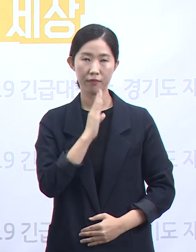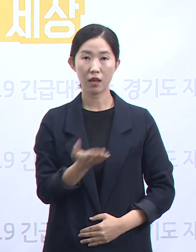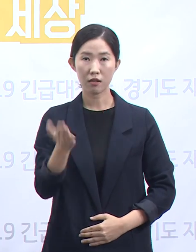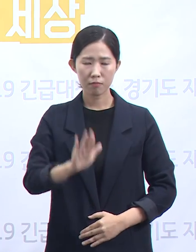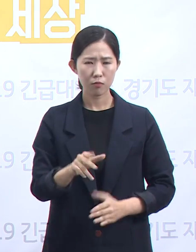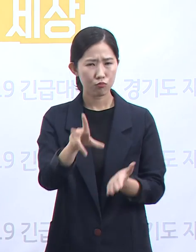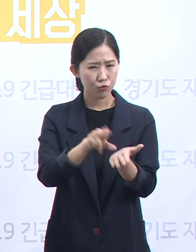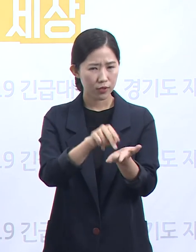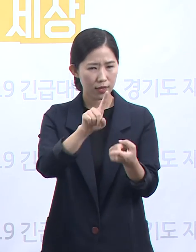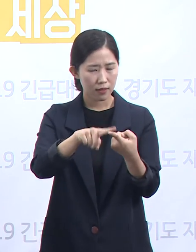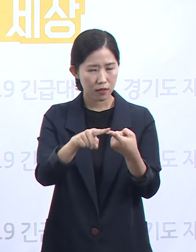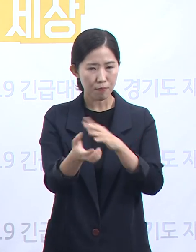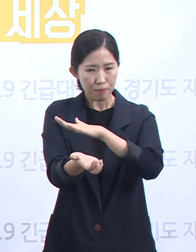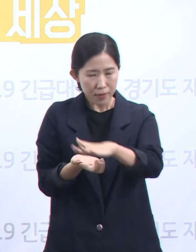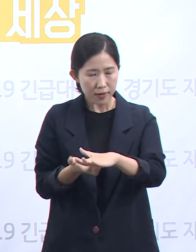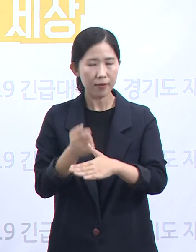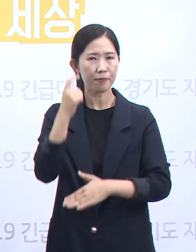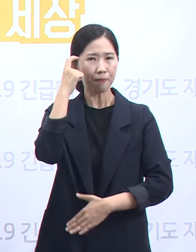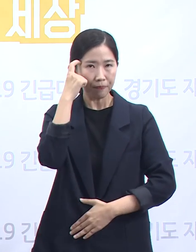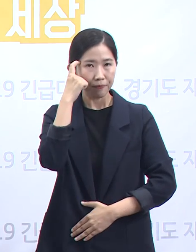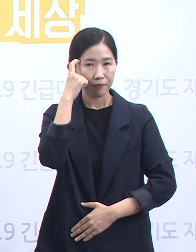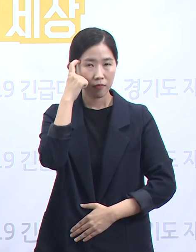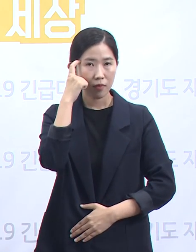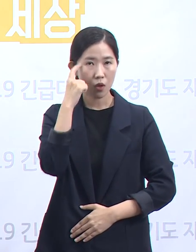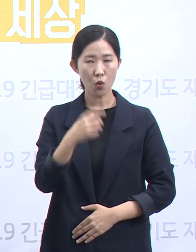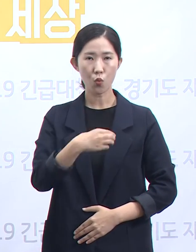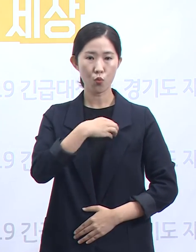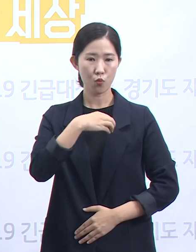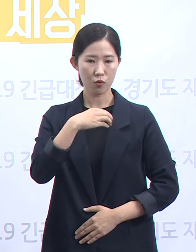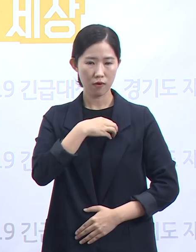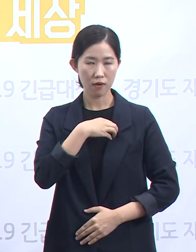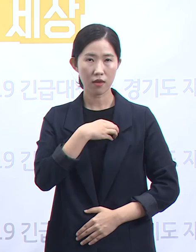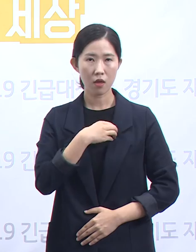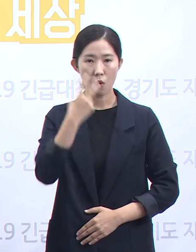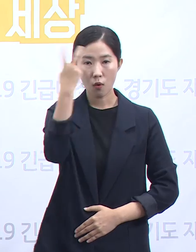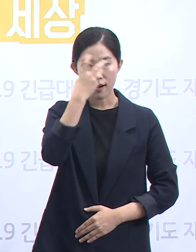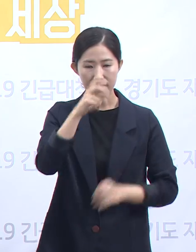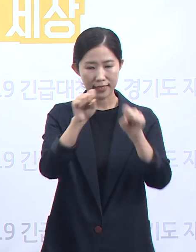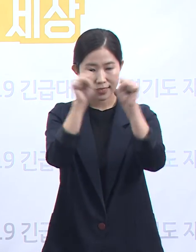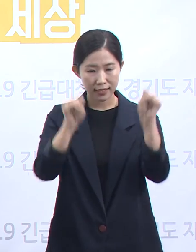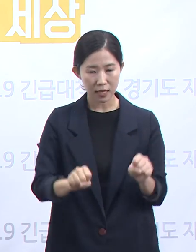위기관리를 위한 시스템을 그동안 차분히 준비해 왔습니다.